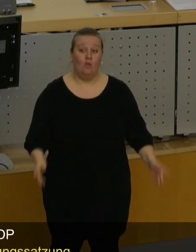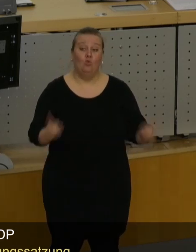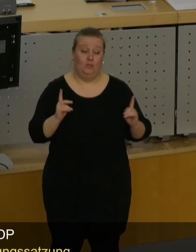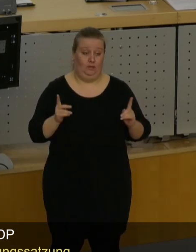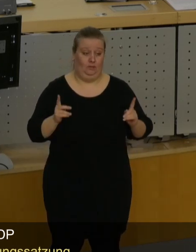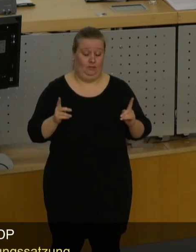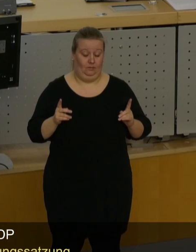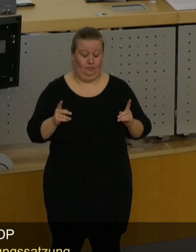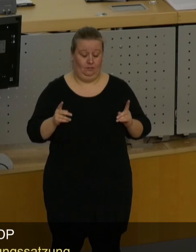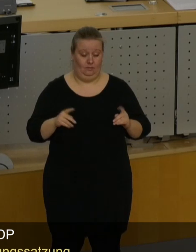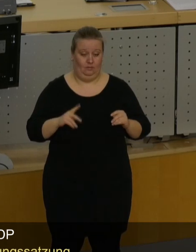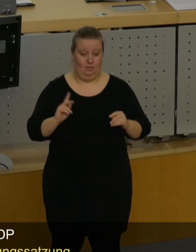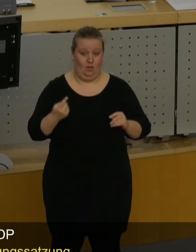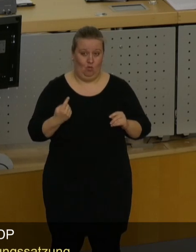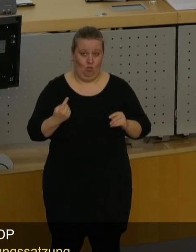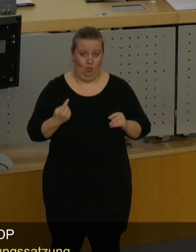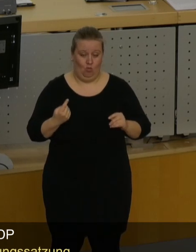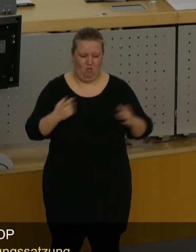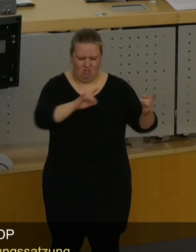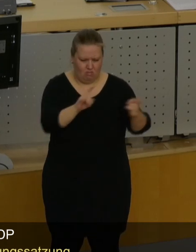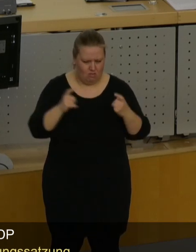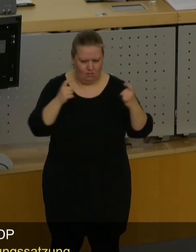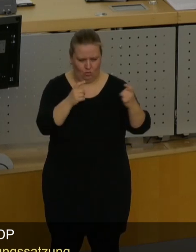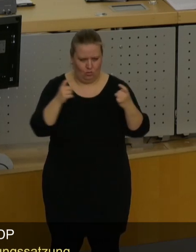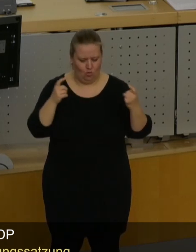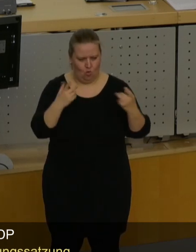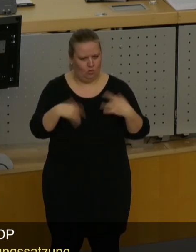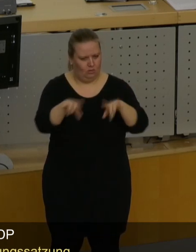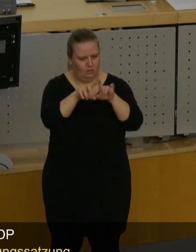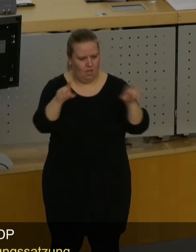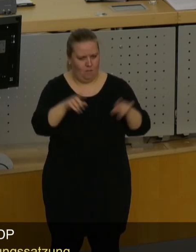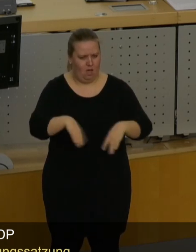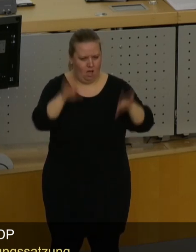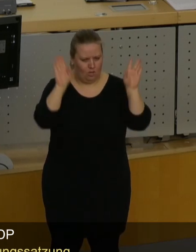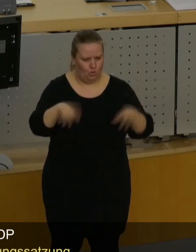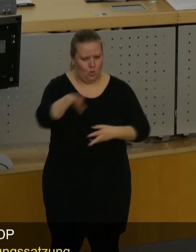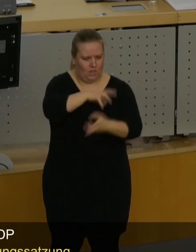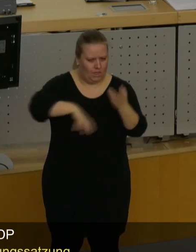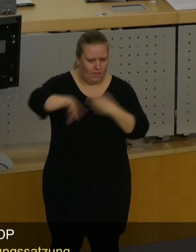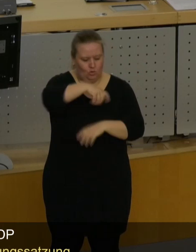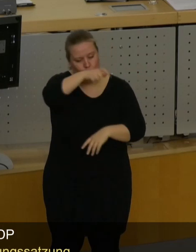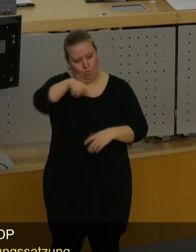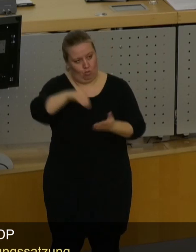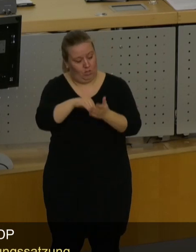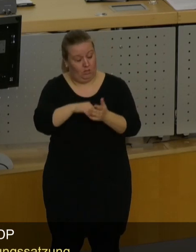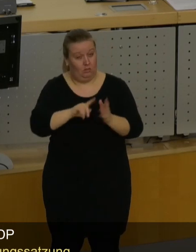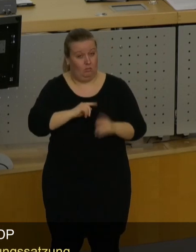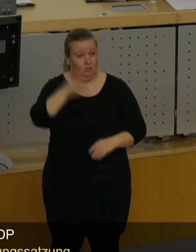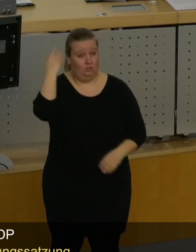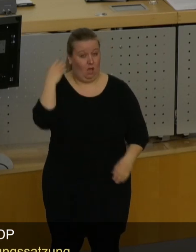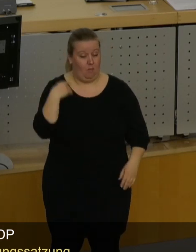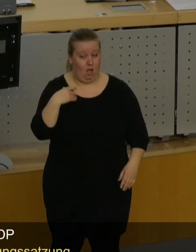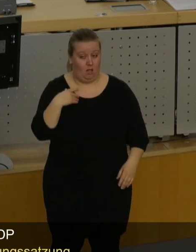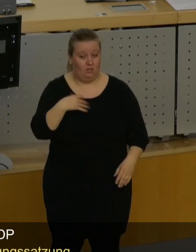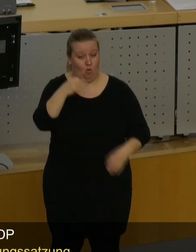Und, äh, die Diskussionen rund um die Asylkrise und die Bürgerbeteiligung, also ich bin damals durch